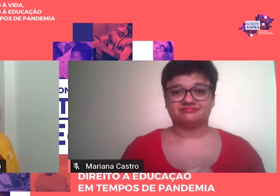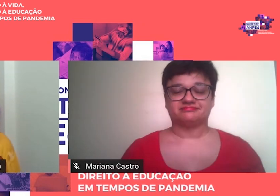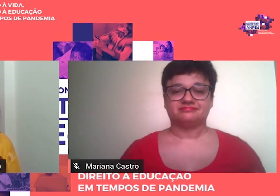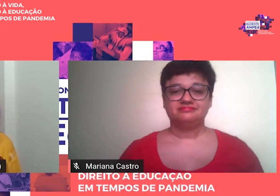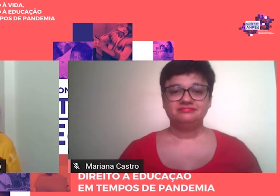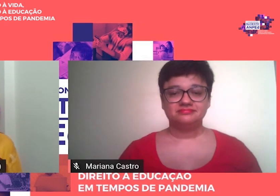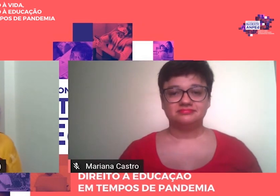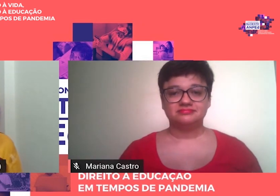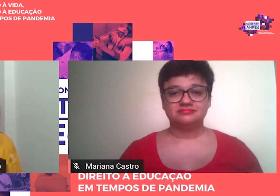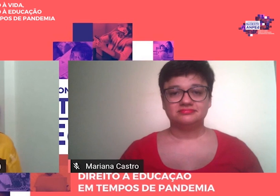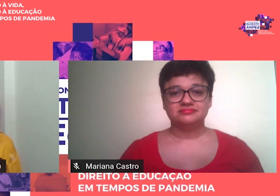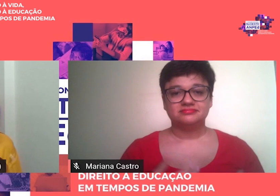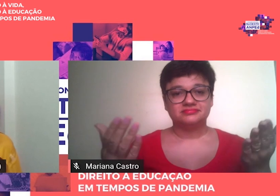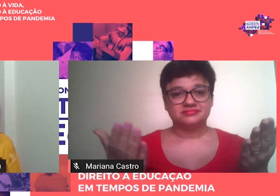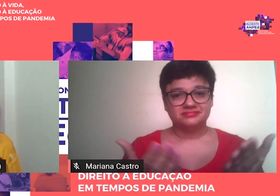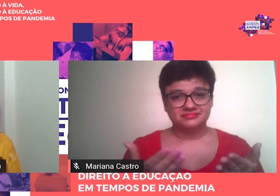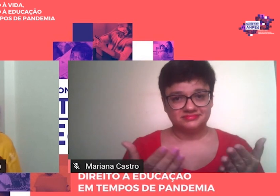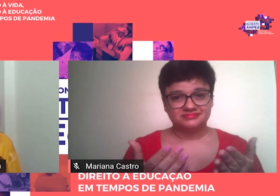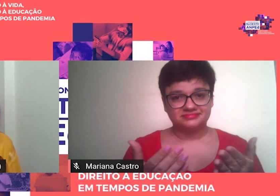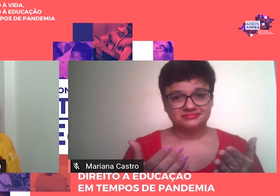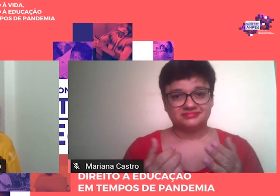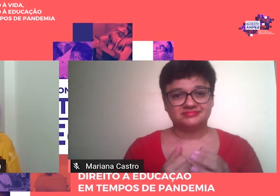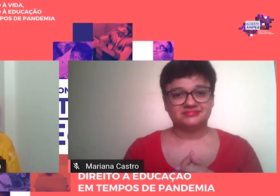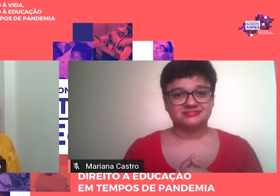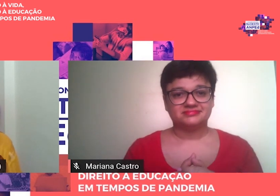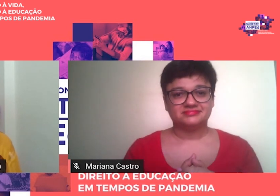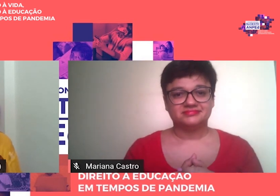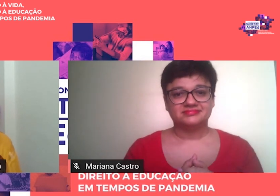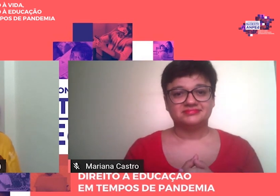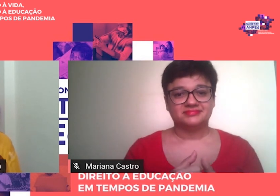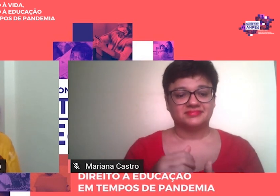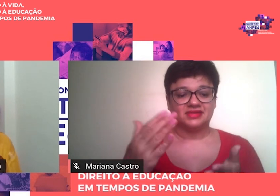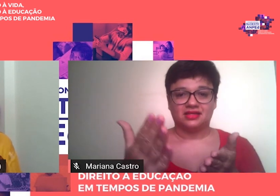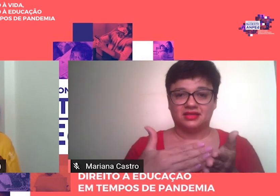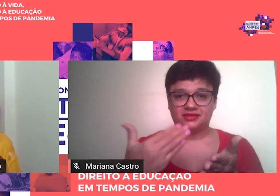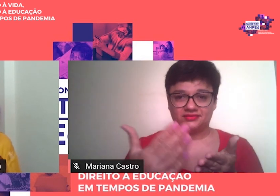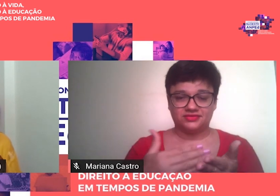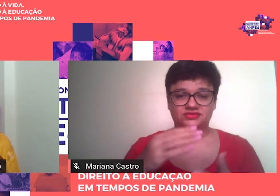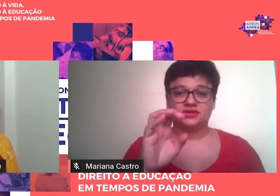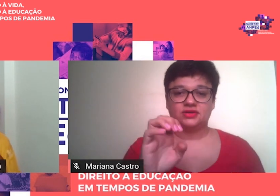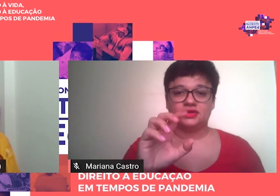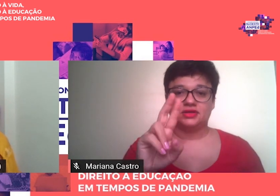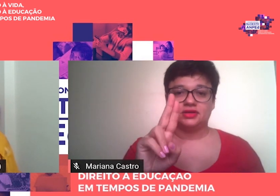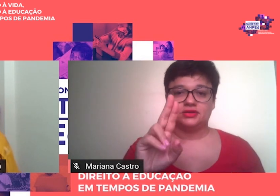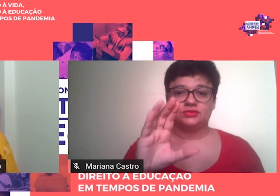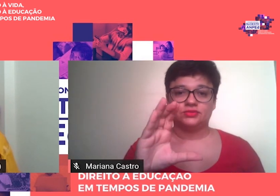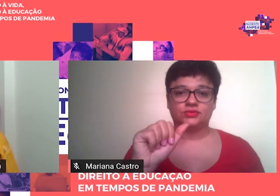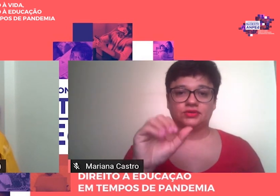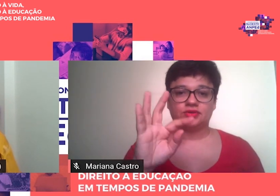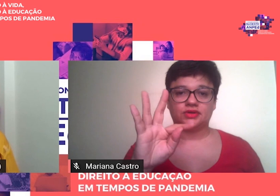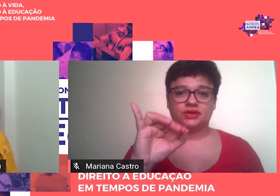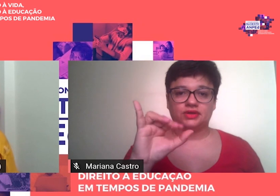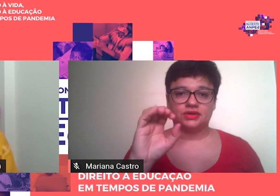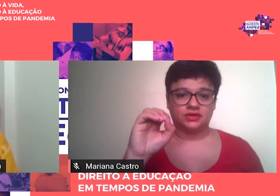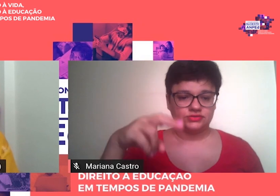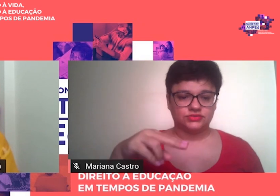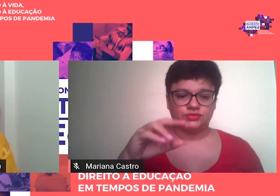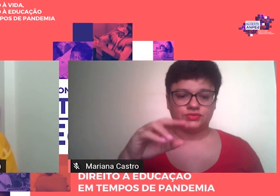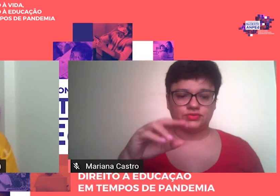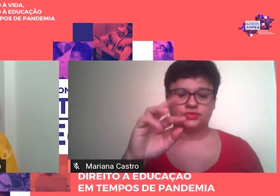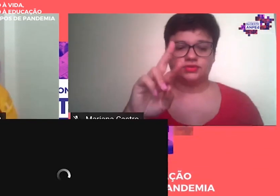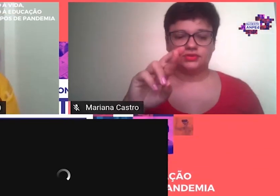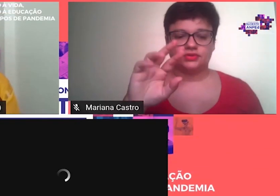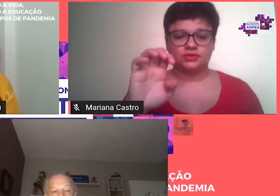os editores Da Education Review Vou chamar O professor Gustavo